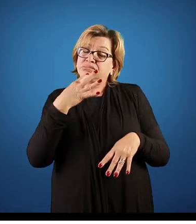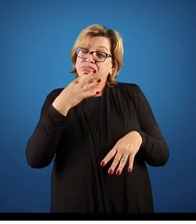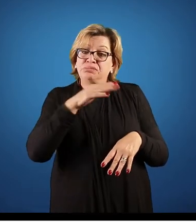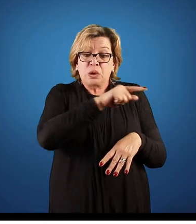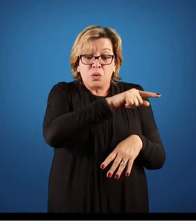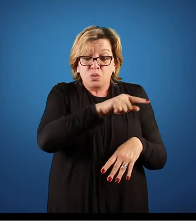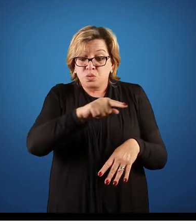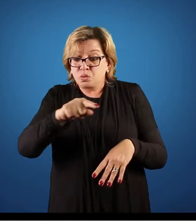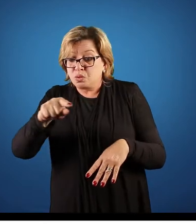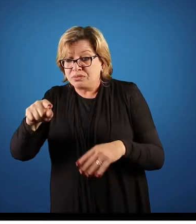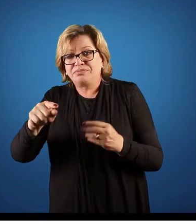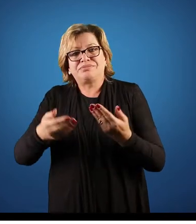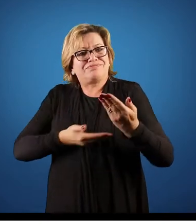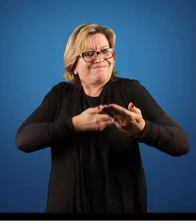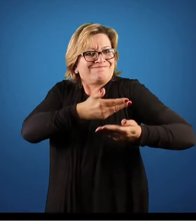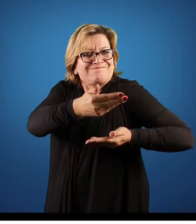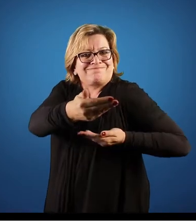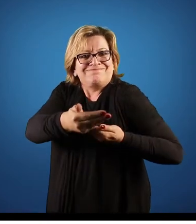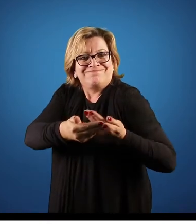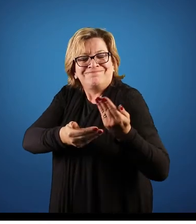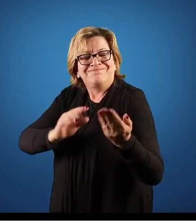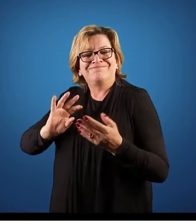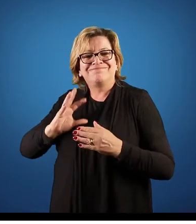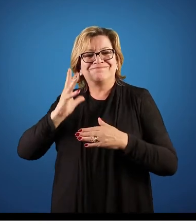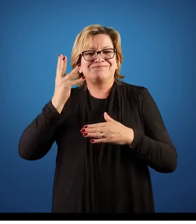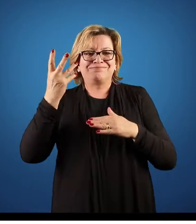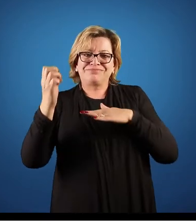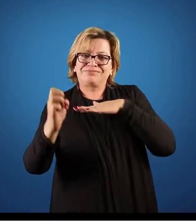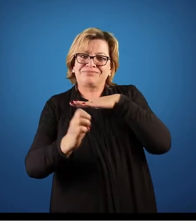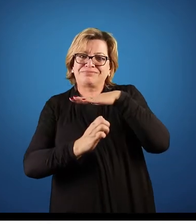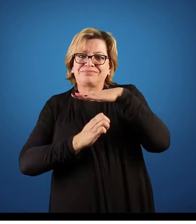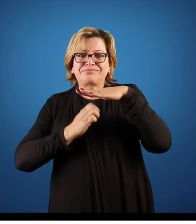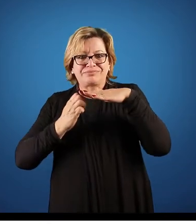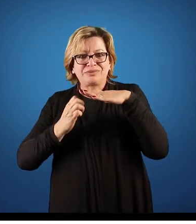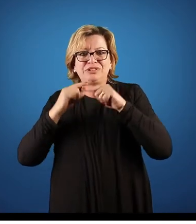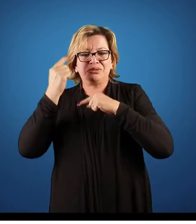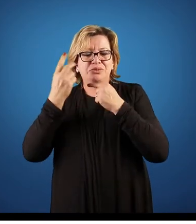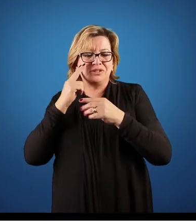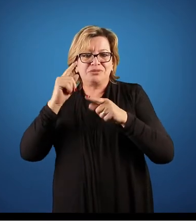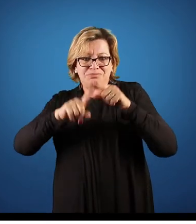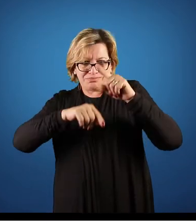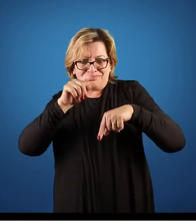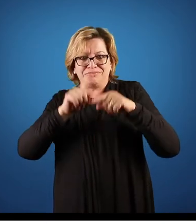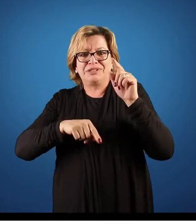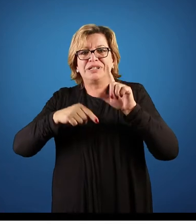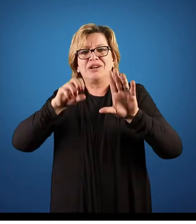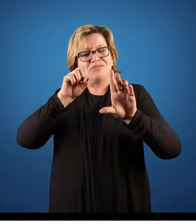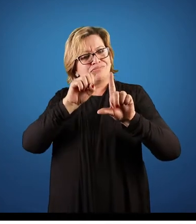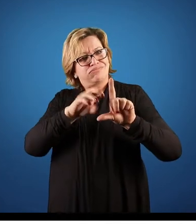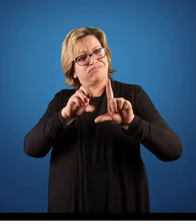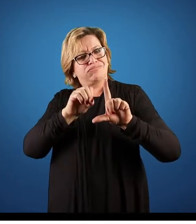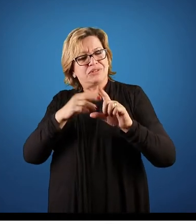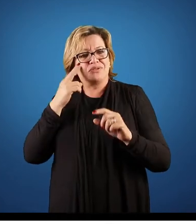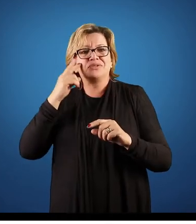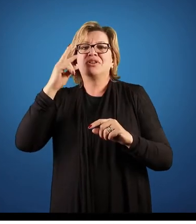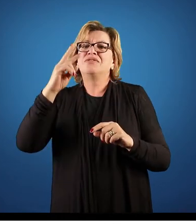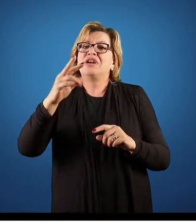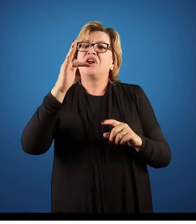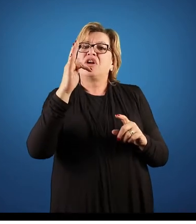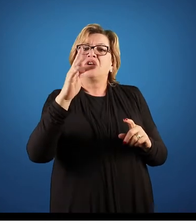os relacionamentos que acontecem. Isso vamos visualizar no material que tem o mapeamento disso, com fluxos, entradas,